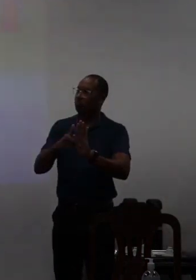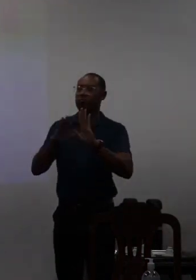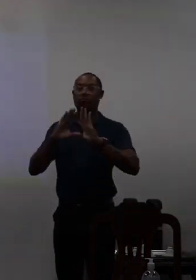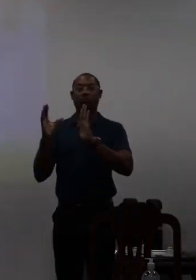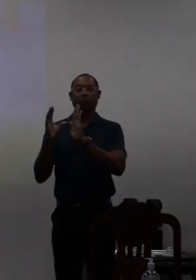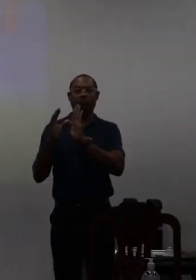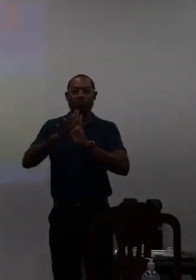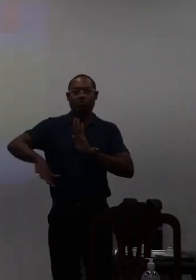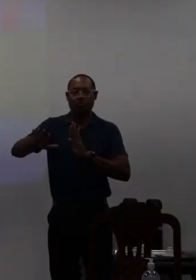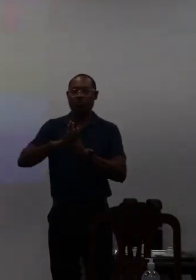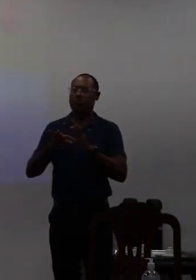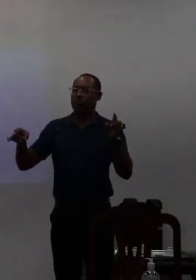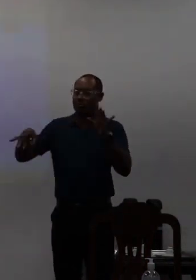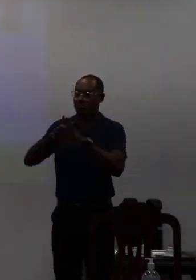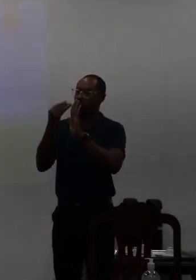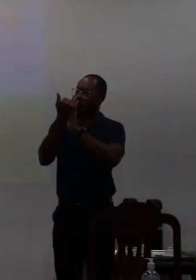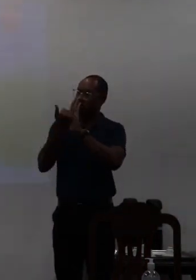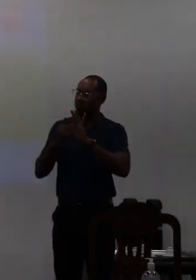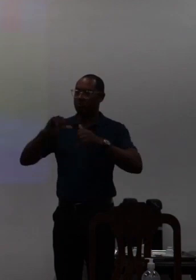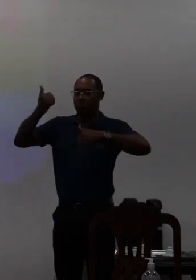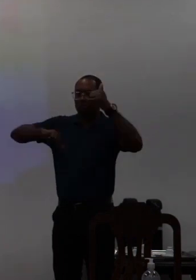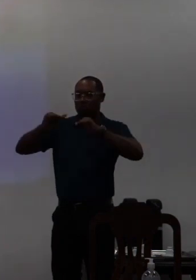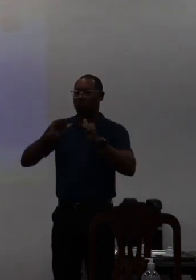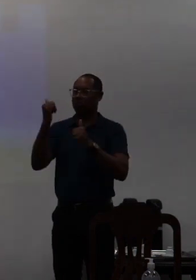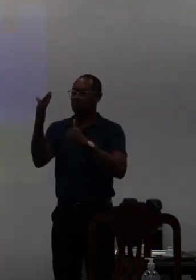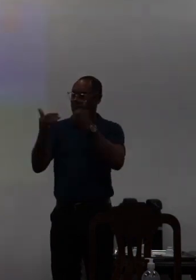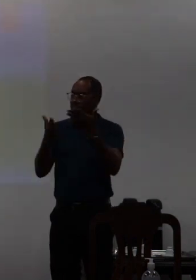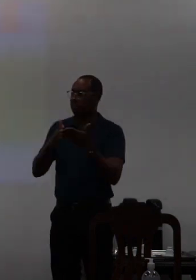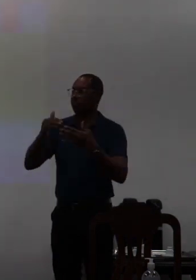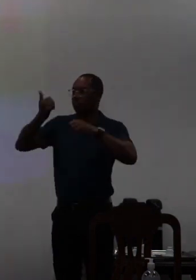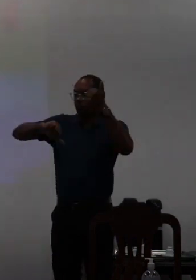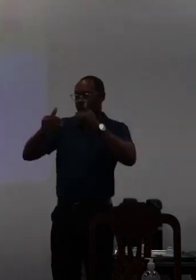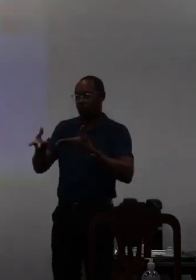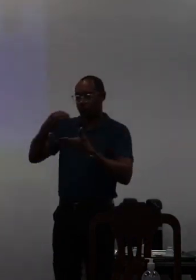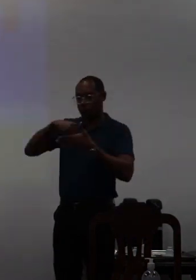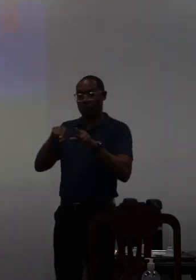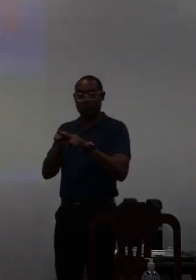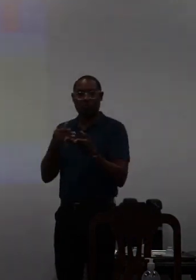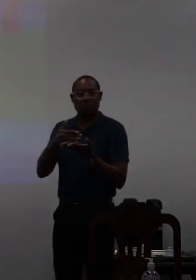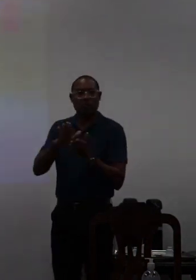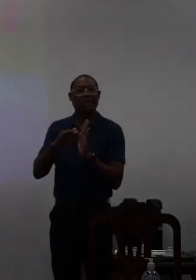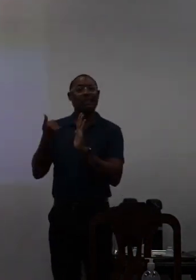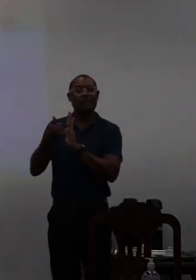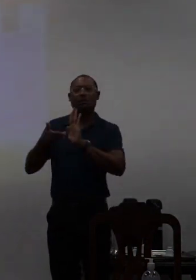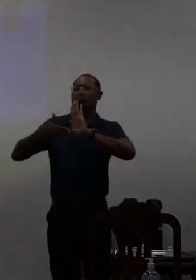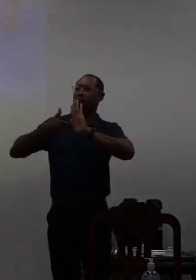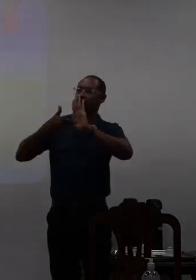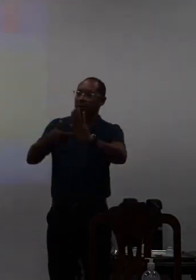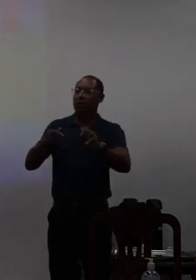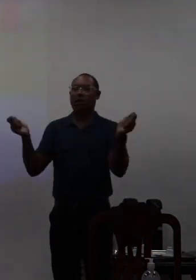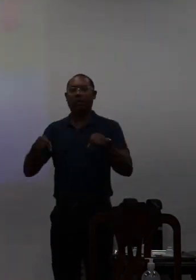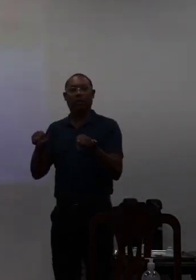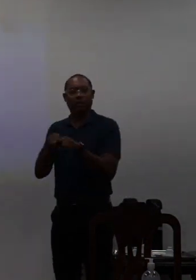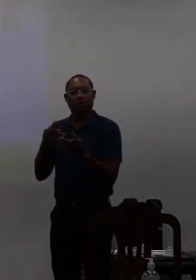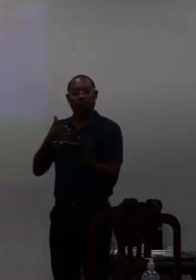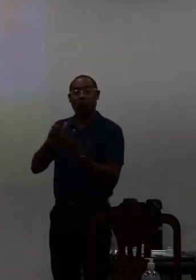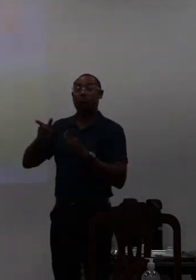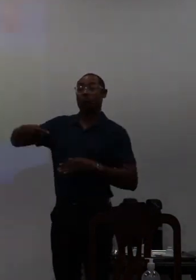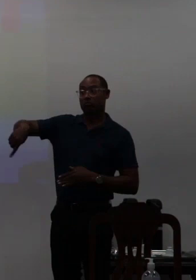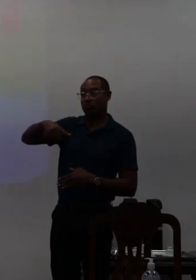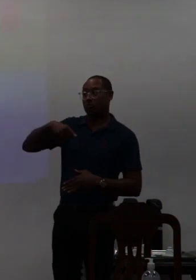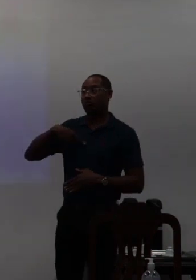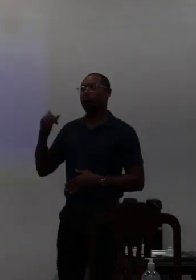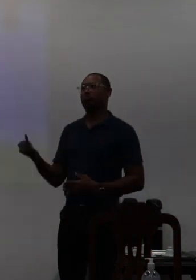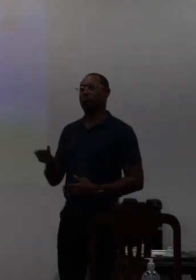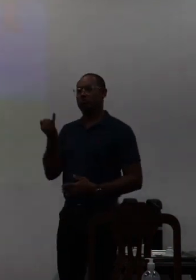comunidade esses resultados avaliação externa avaliação interna e apresentar que pra gente é